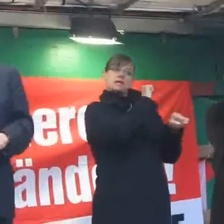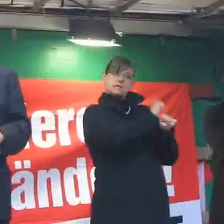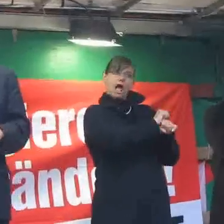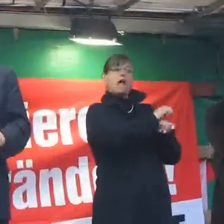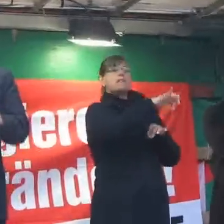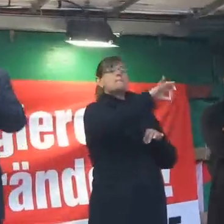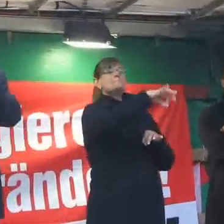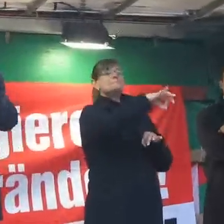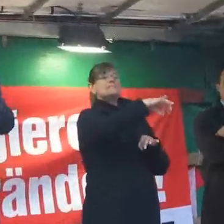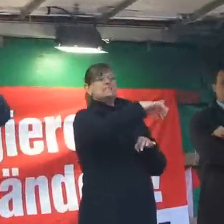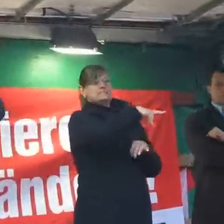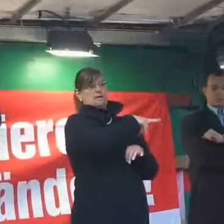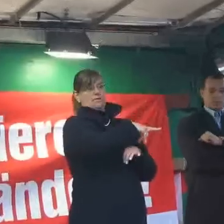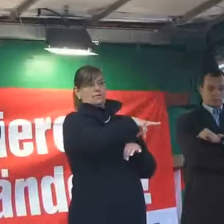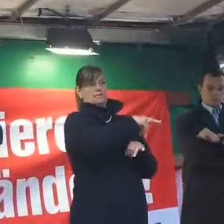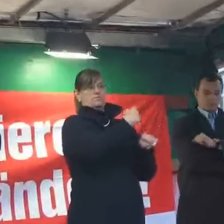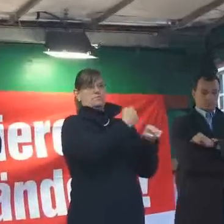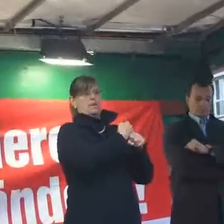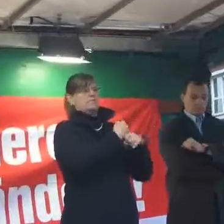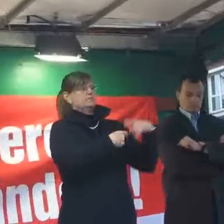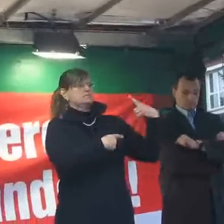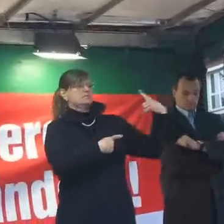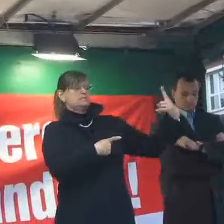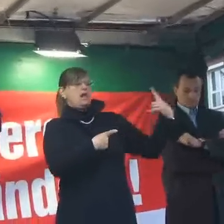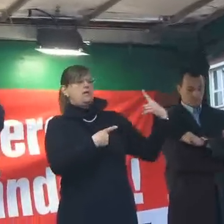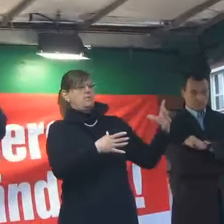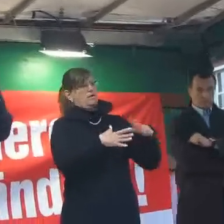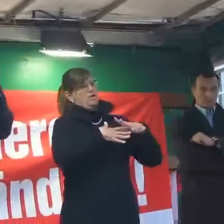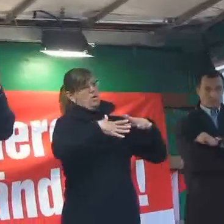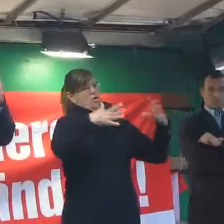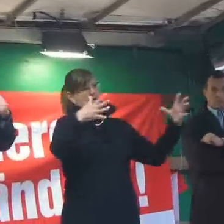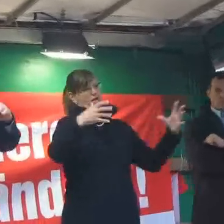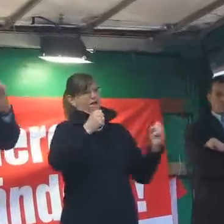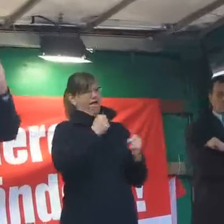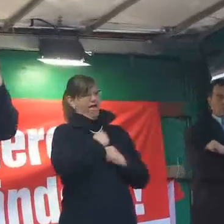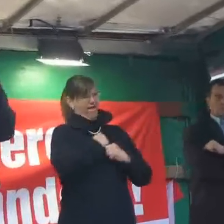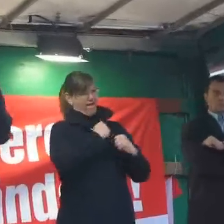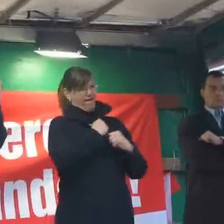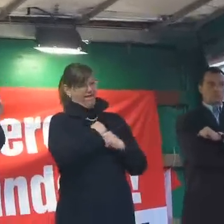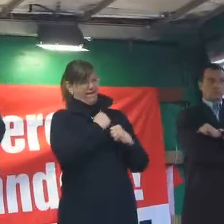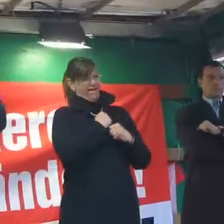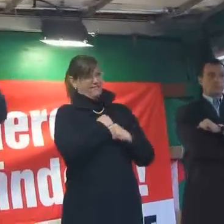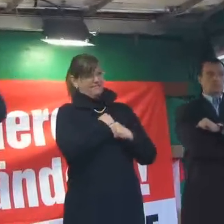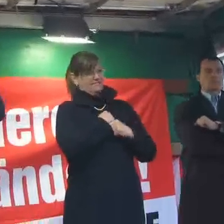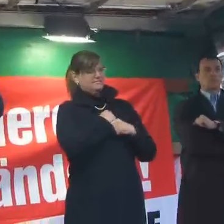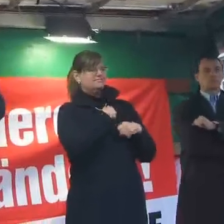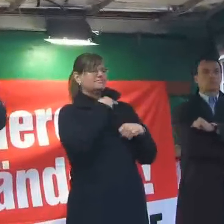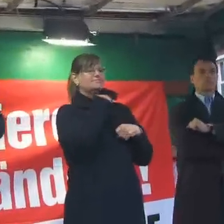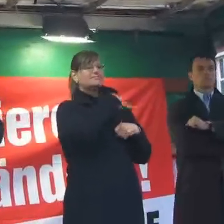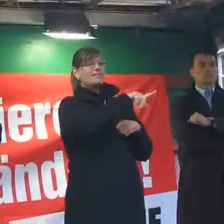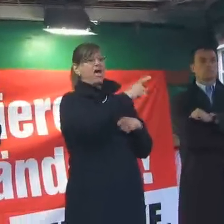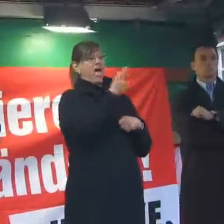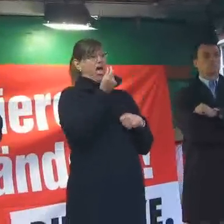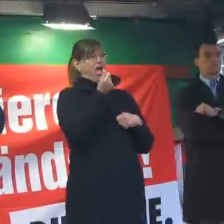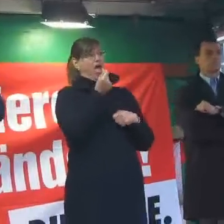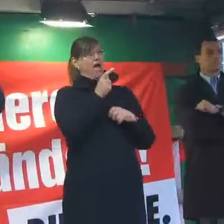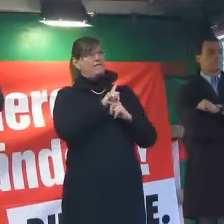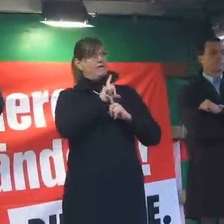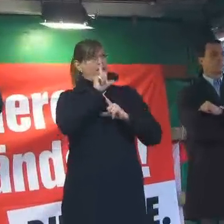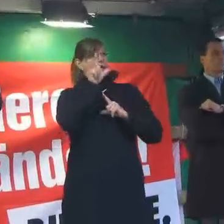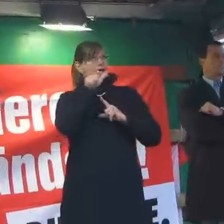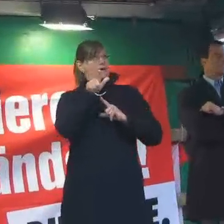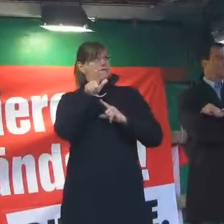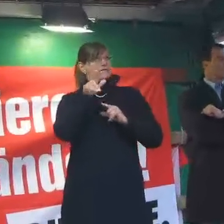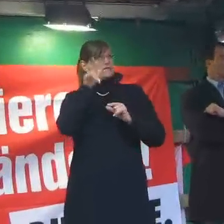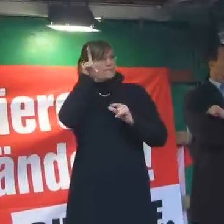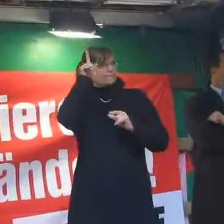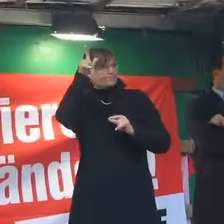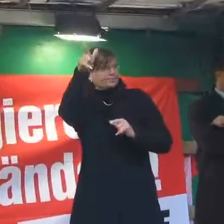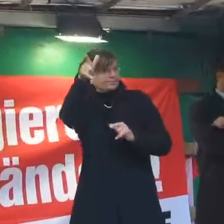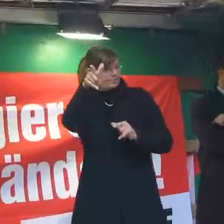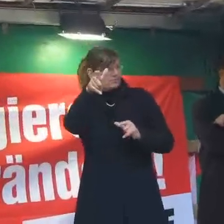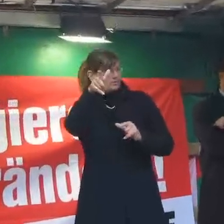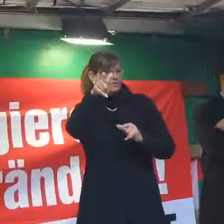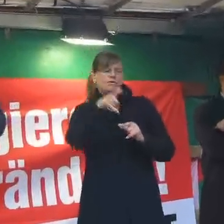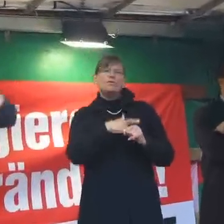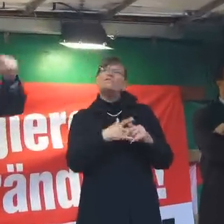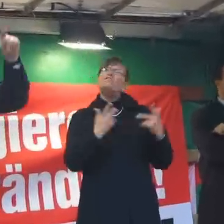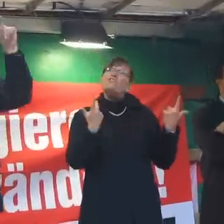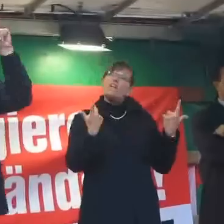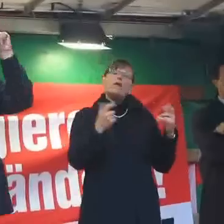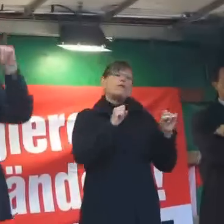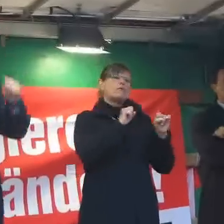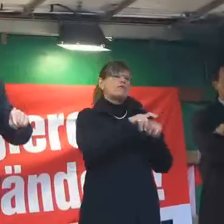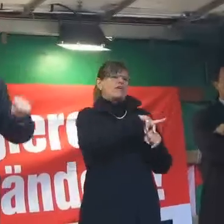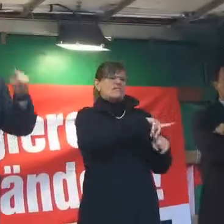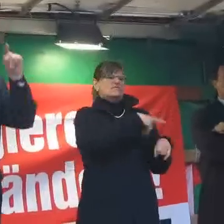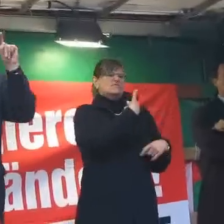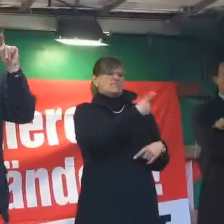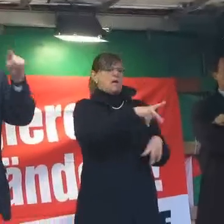Aber sie hat so viel Angst davor, vielleicht einmal den Reichen die Stirn zu bieten, vielleicht einmal der Wirtschaft die Stirn zu bieten,